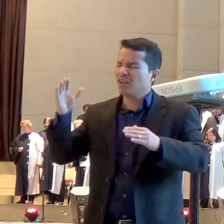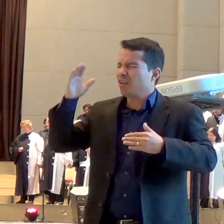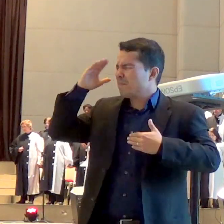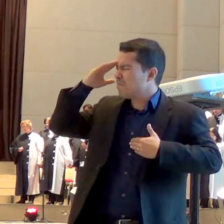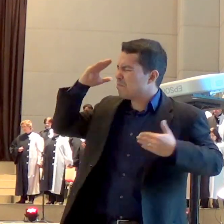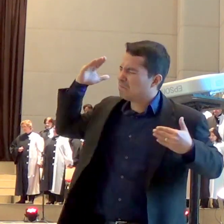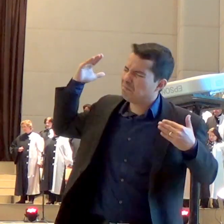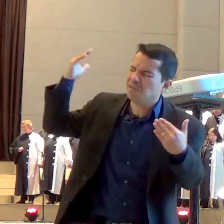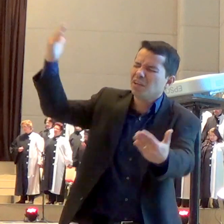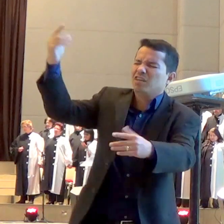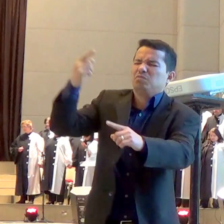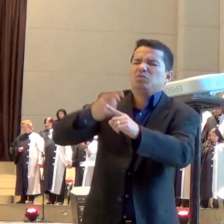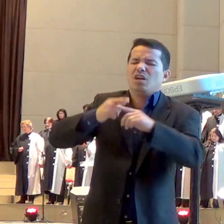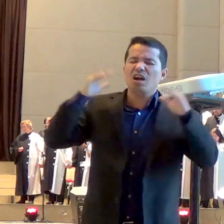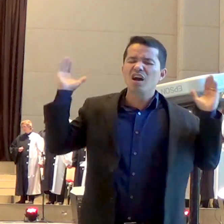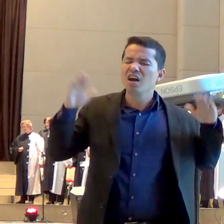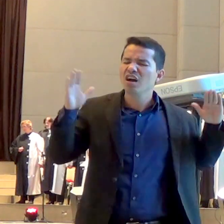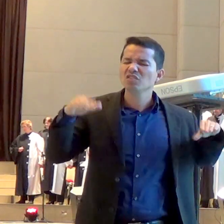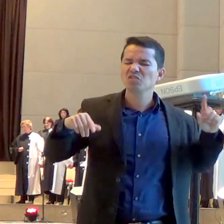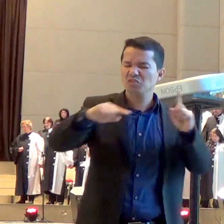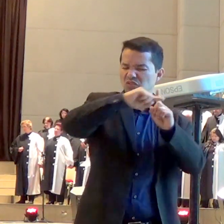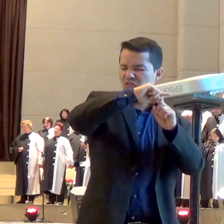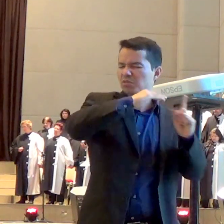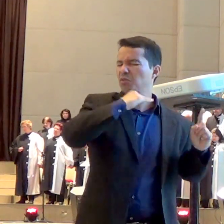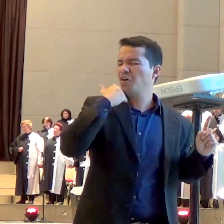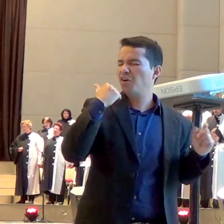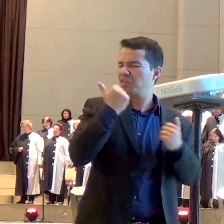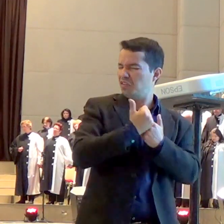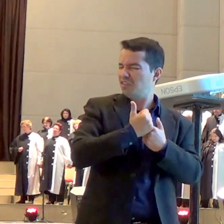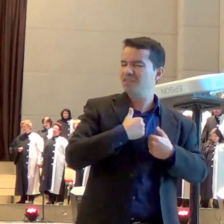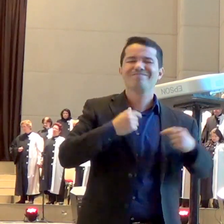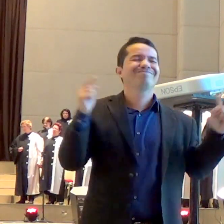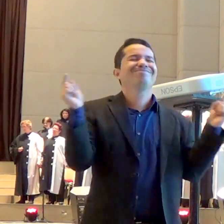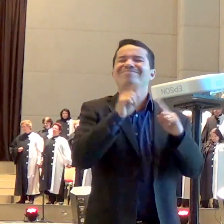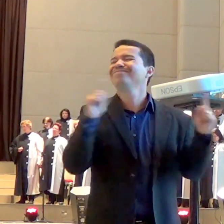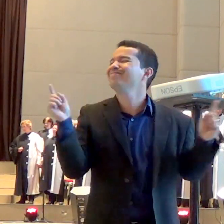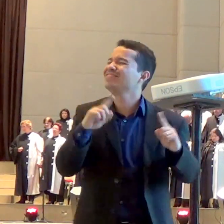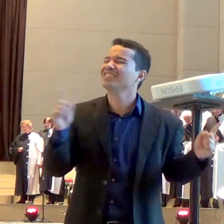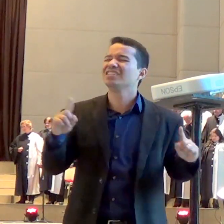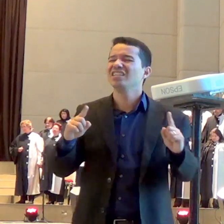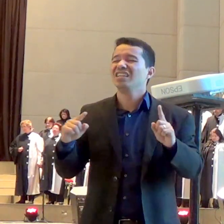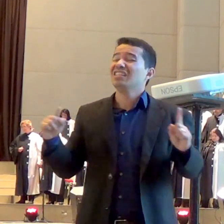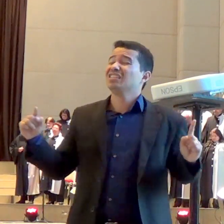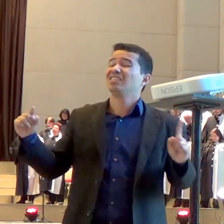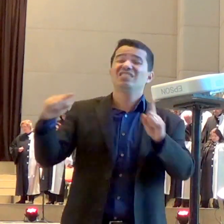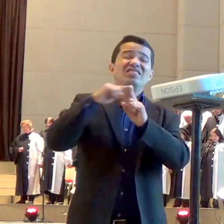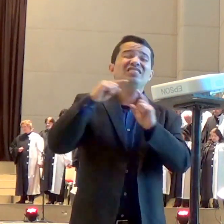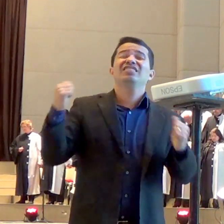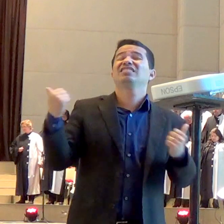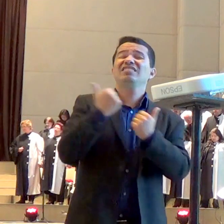mas quem morreu na cruz por mim foi Jesus o meu salvador